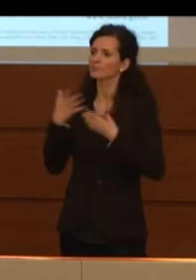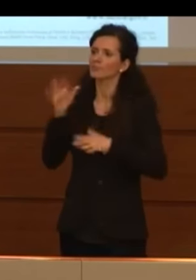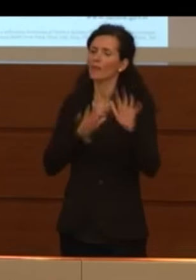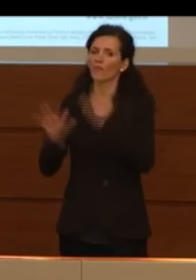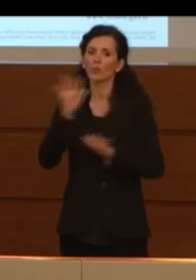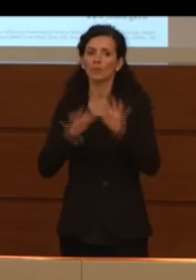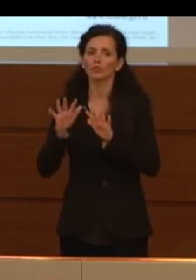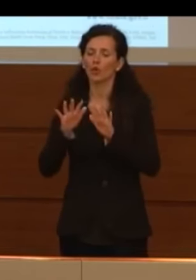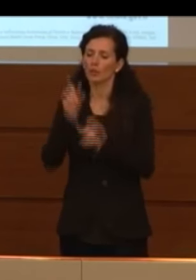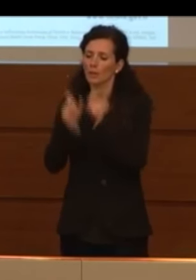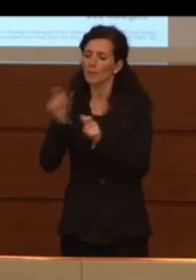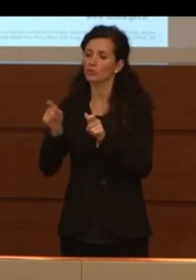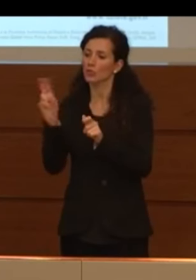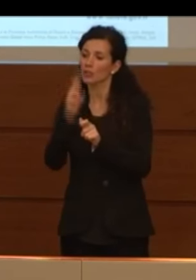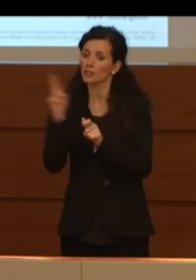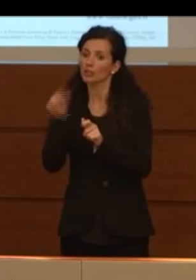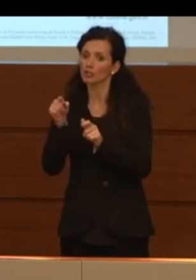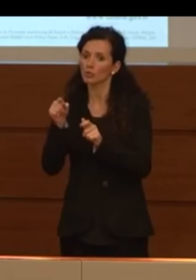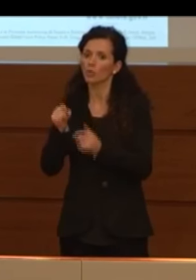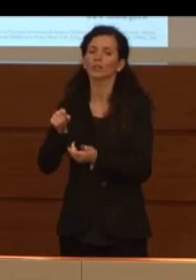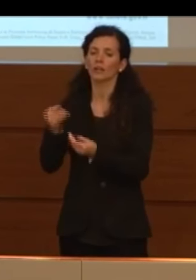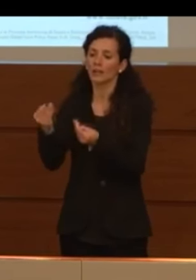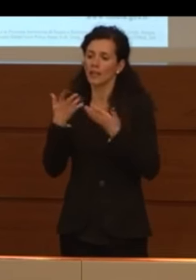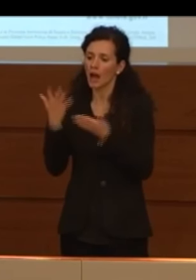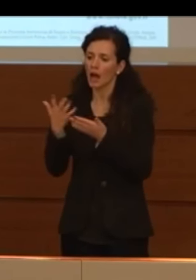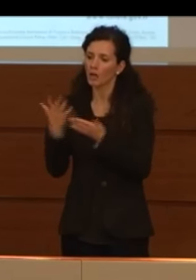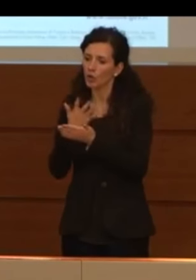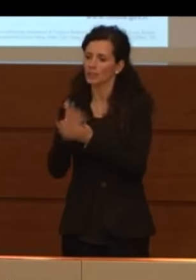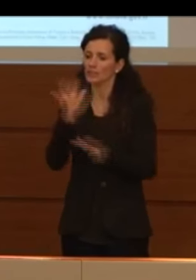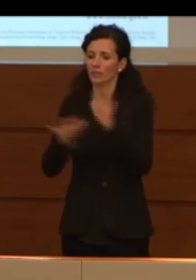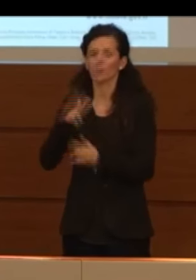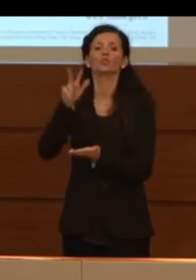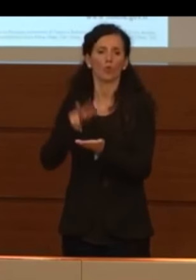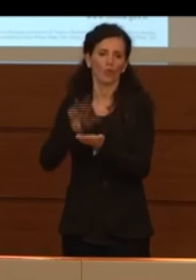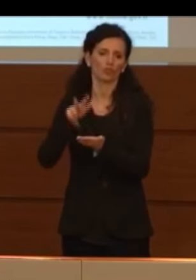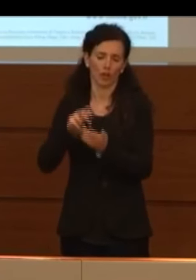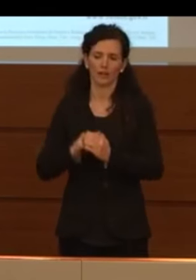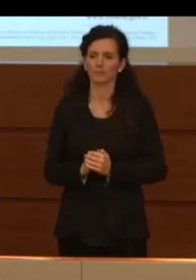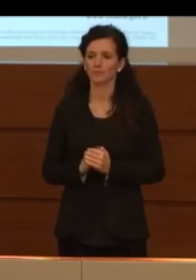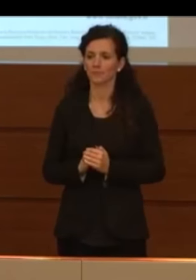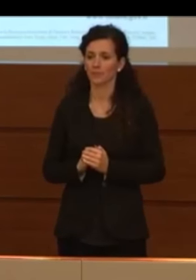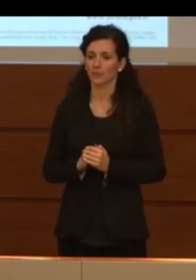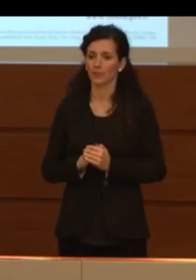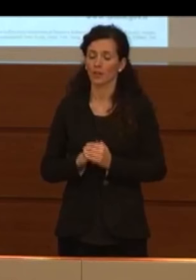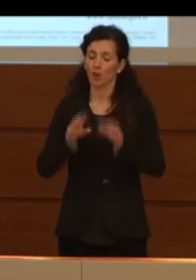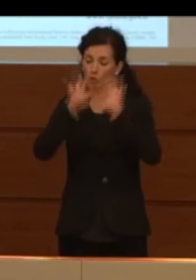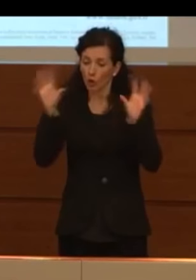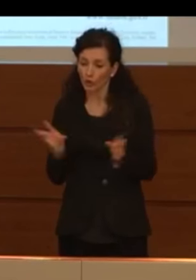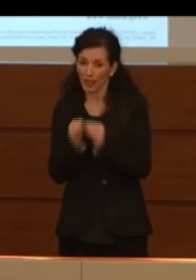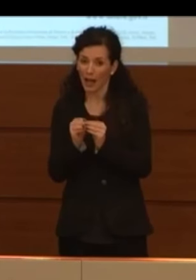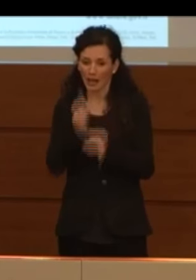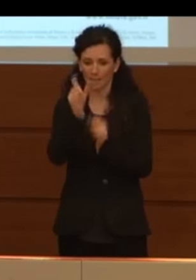ufficiale anche quello quando sarà. Il totale delle persone che